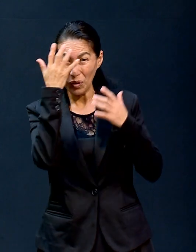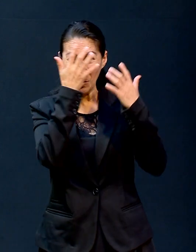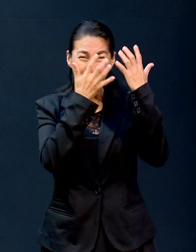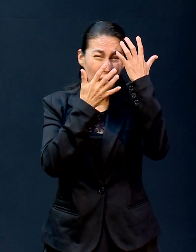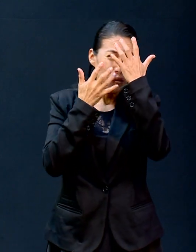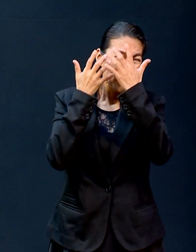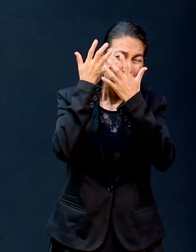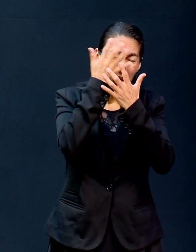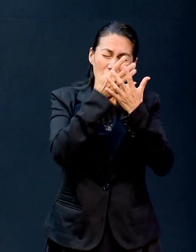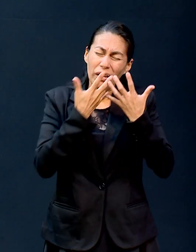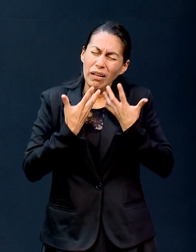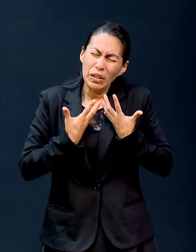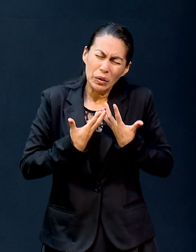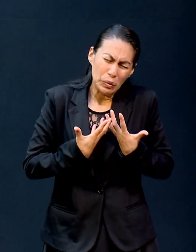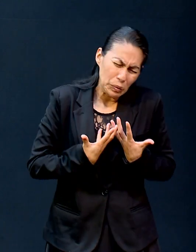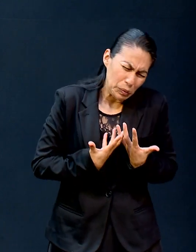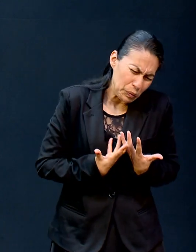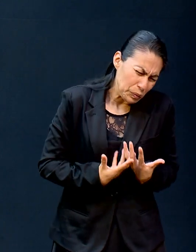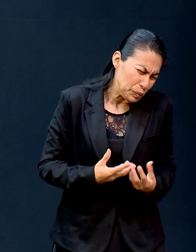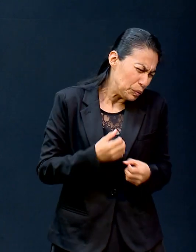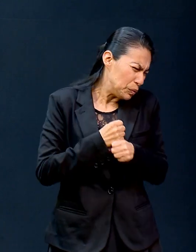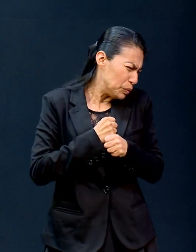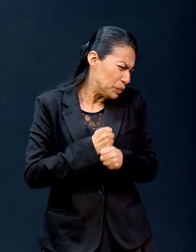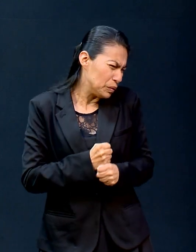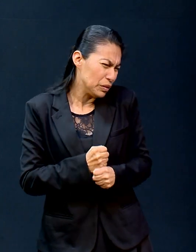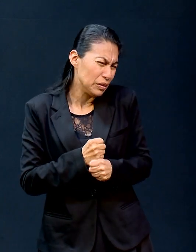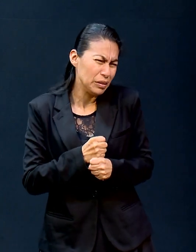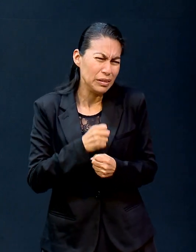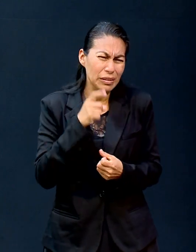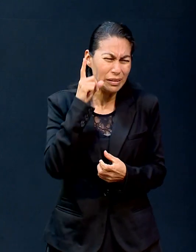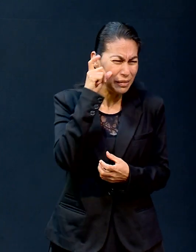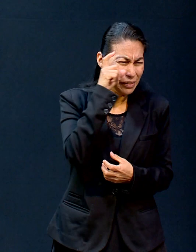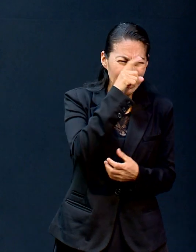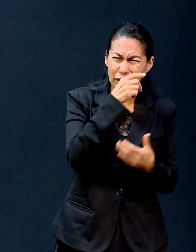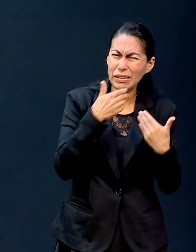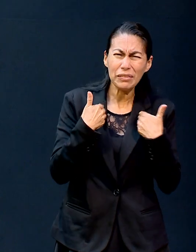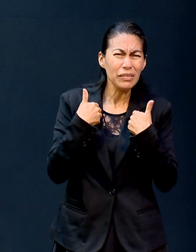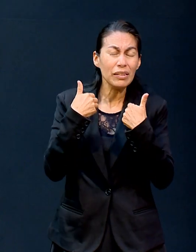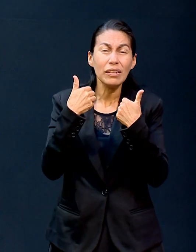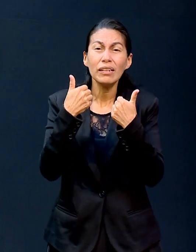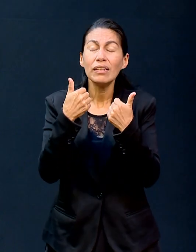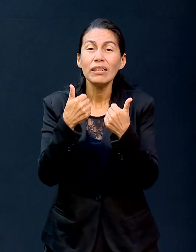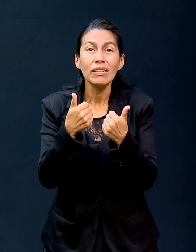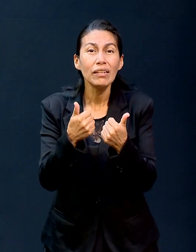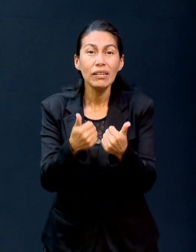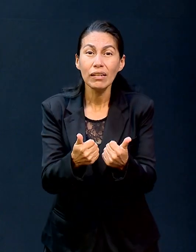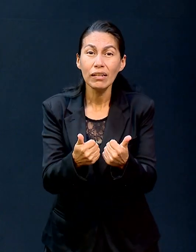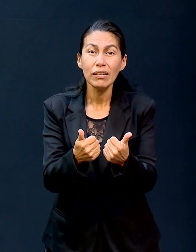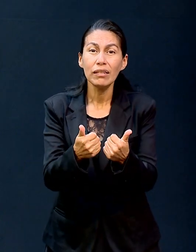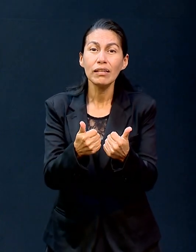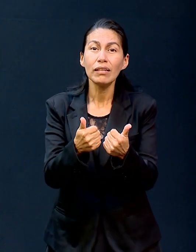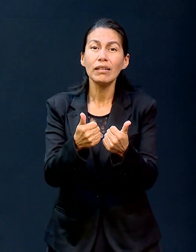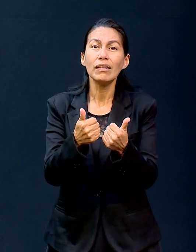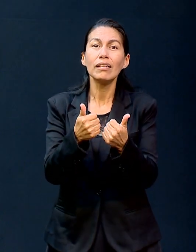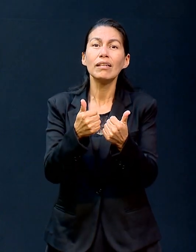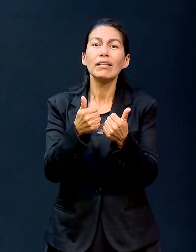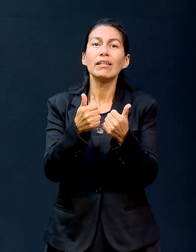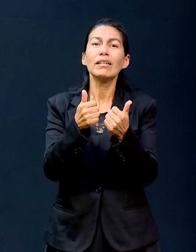algo mucho mejor te espera no te